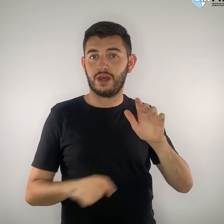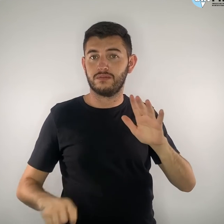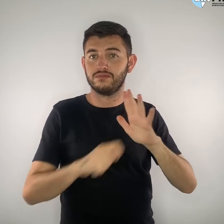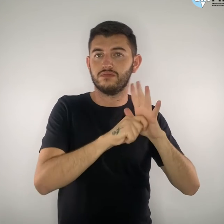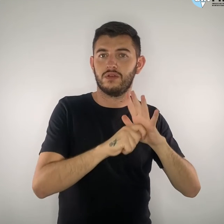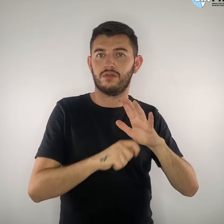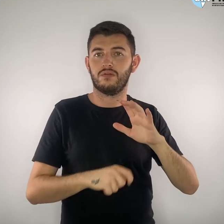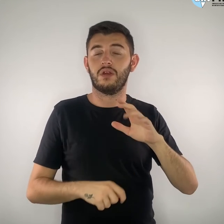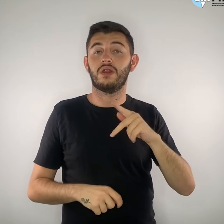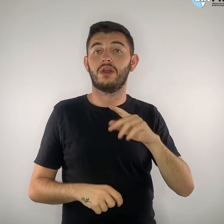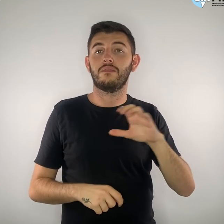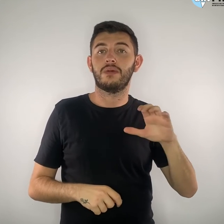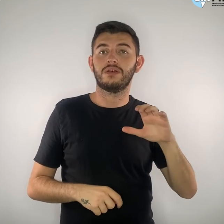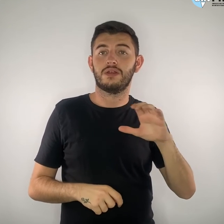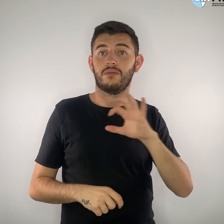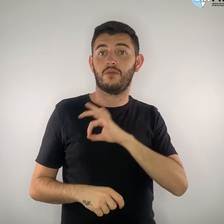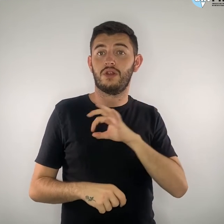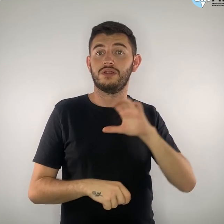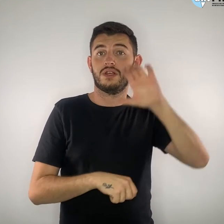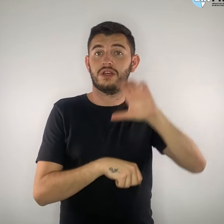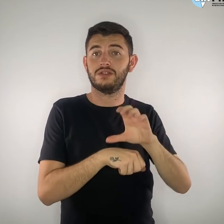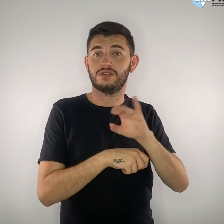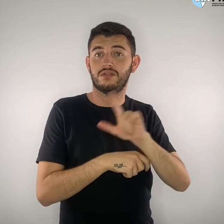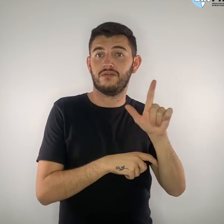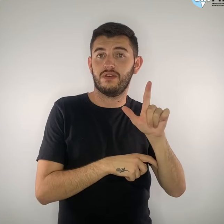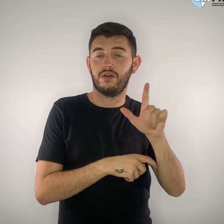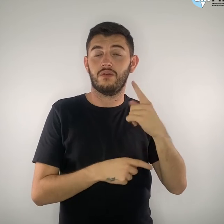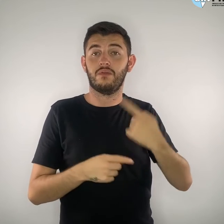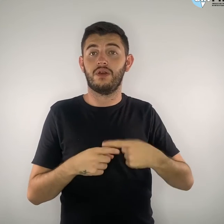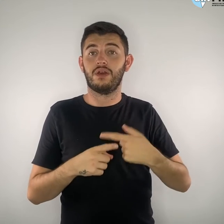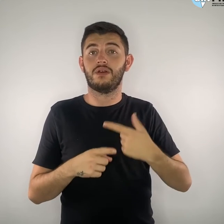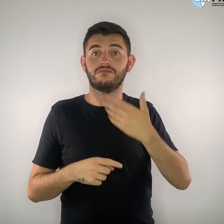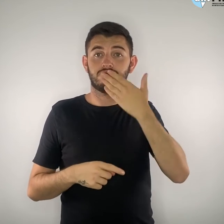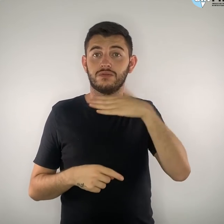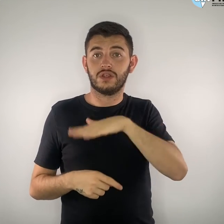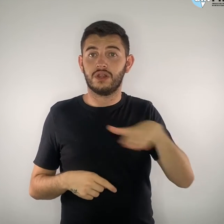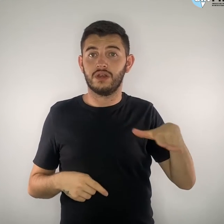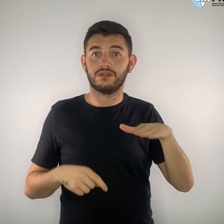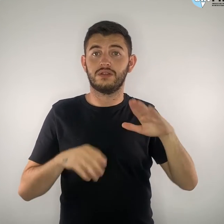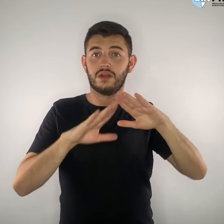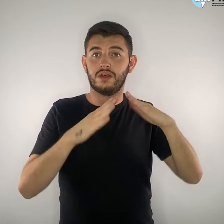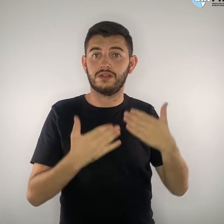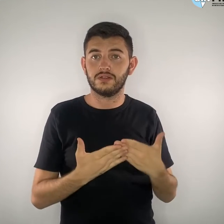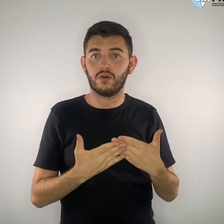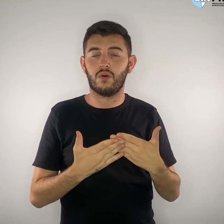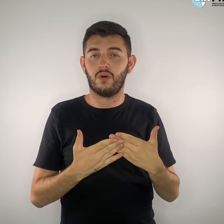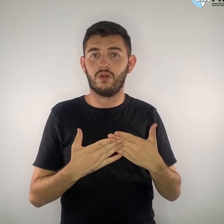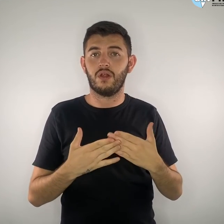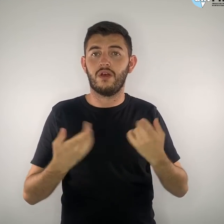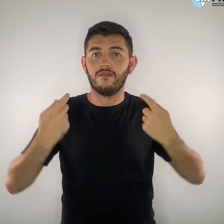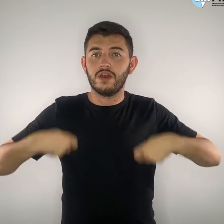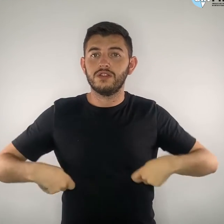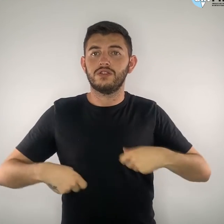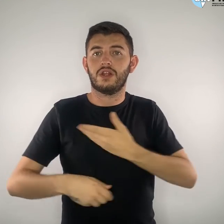por terem levado as crianças que estudam lá, vestidas com a camisa da Seleção Brasileira,